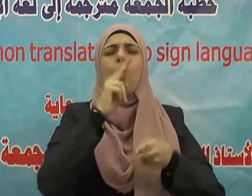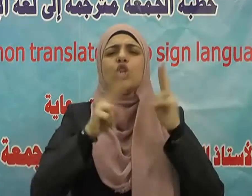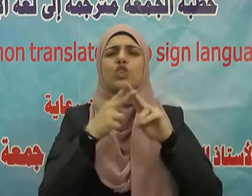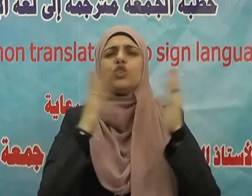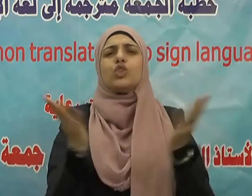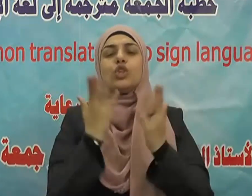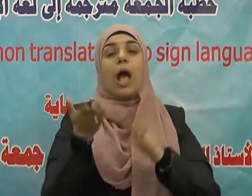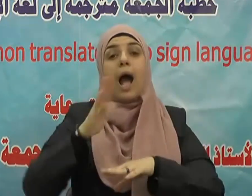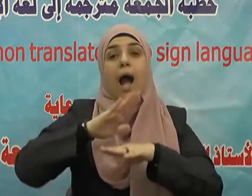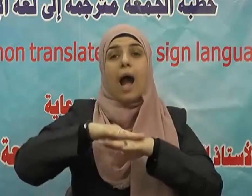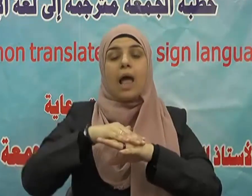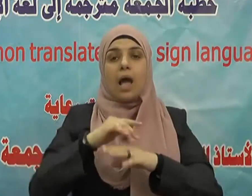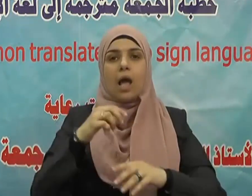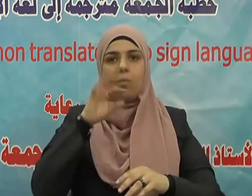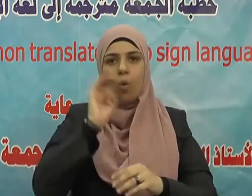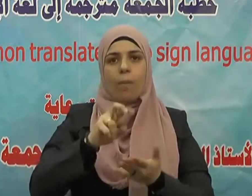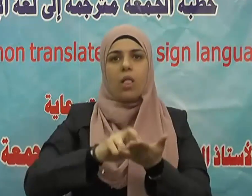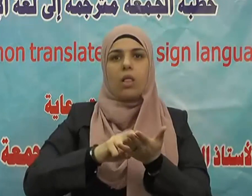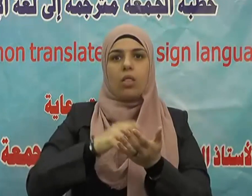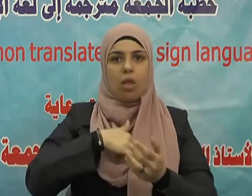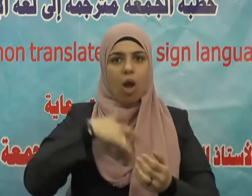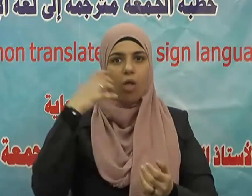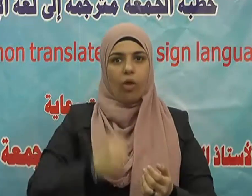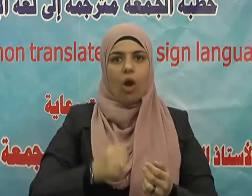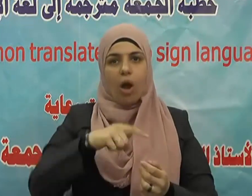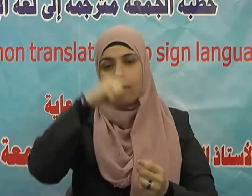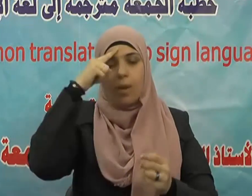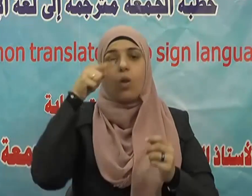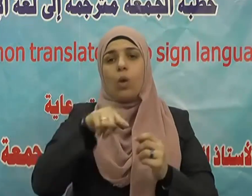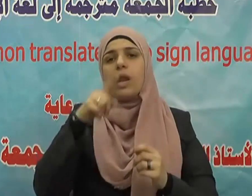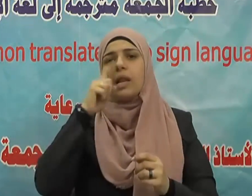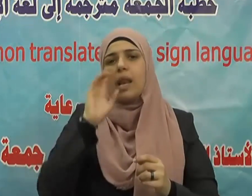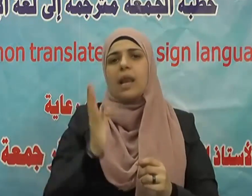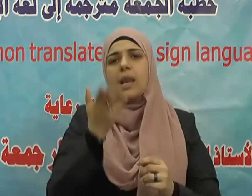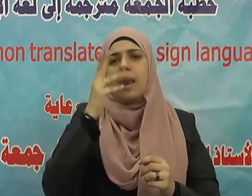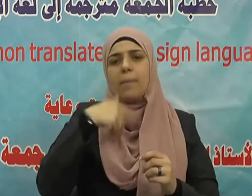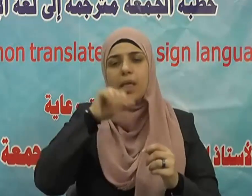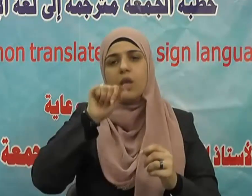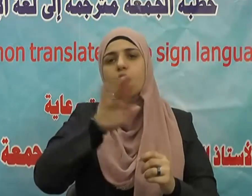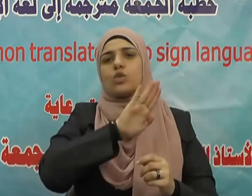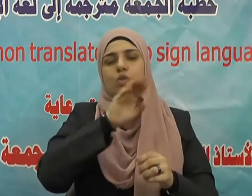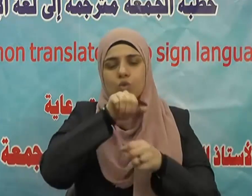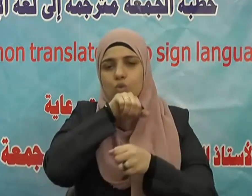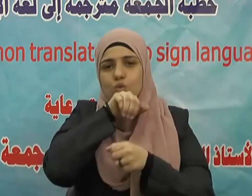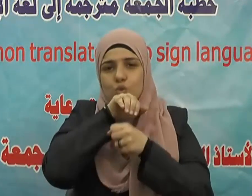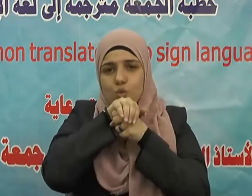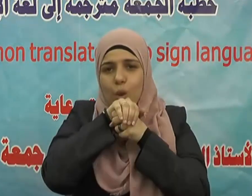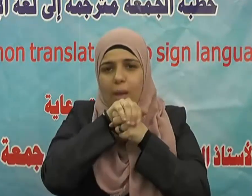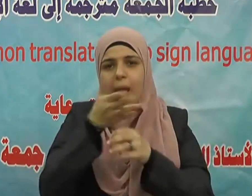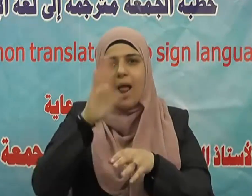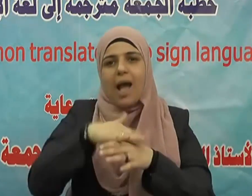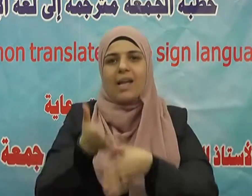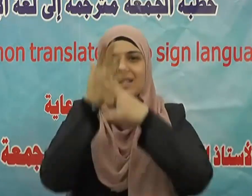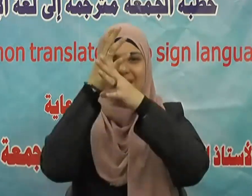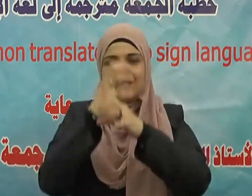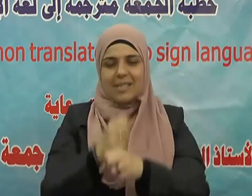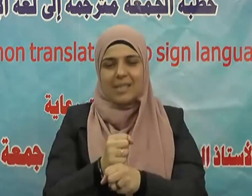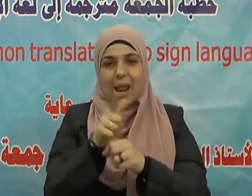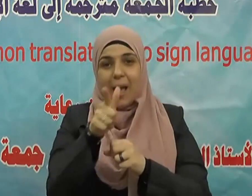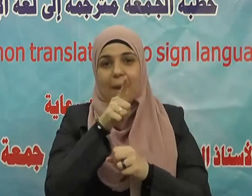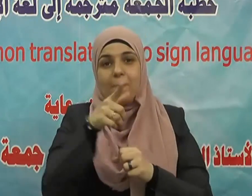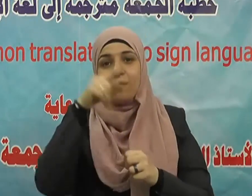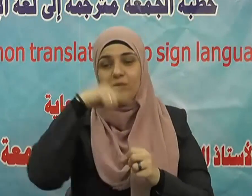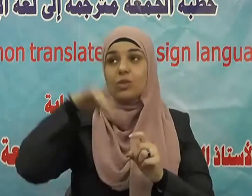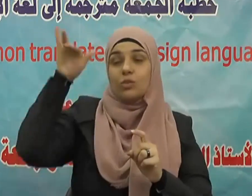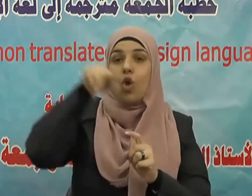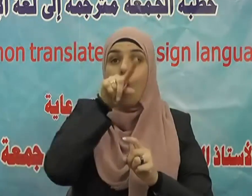تبعهم بإحسان إلى يوم الدين وبعد فقد حفل القرآن الكريم